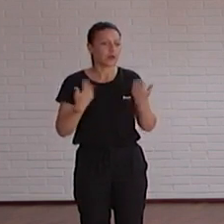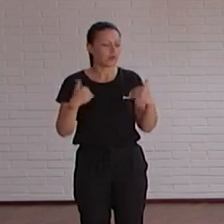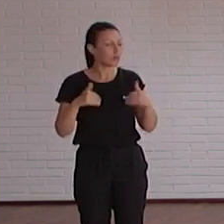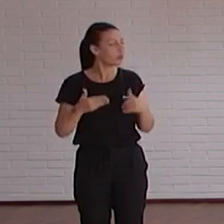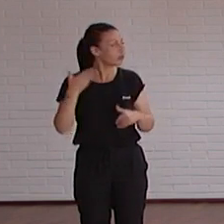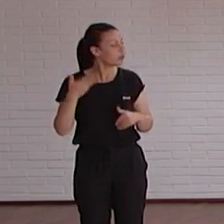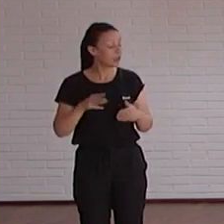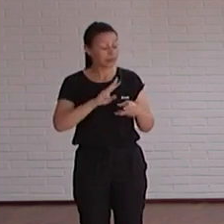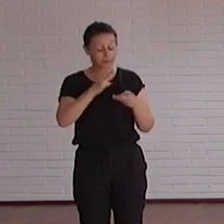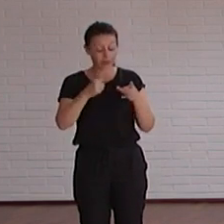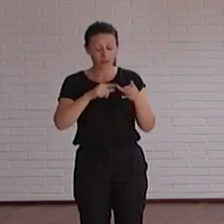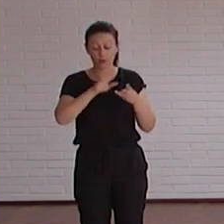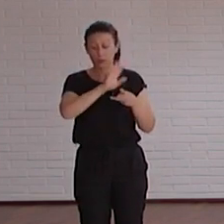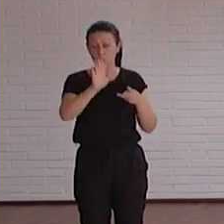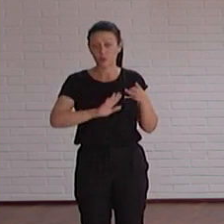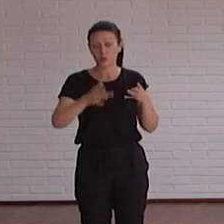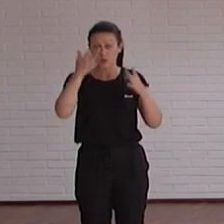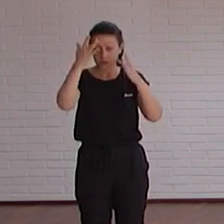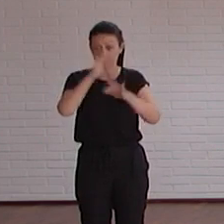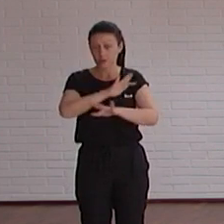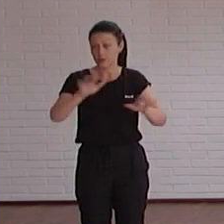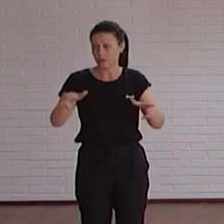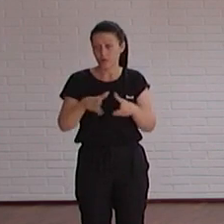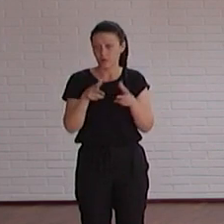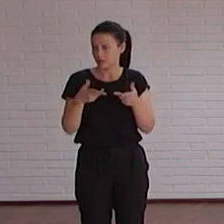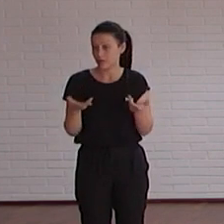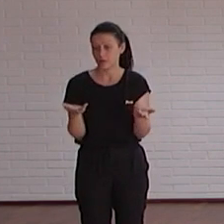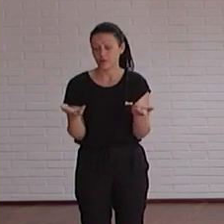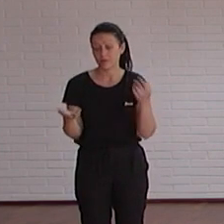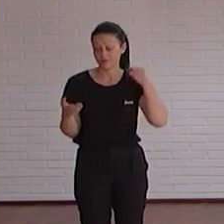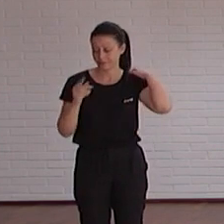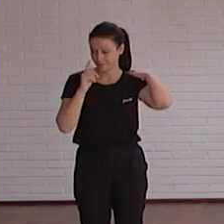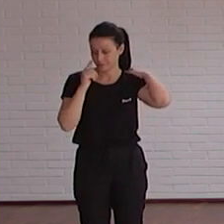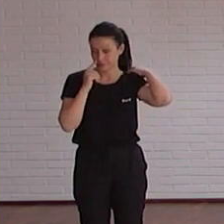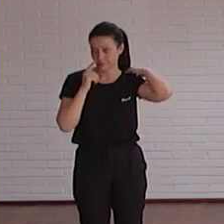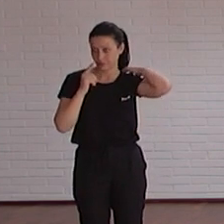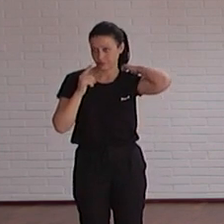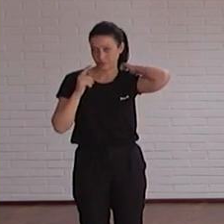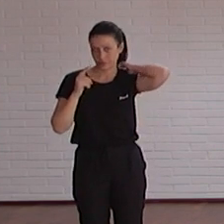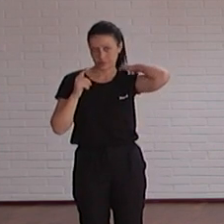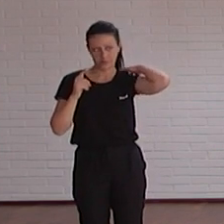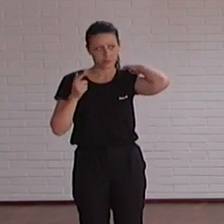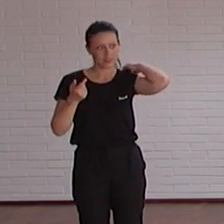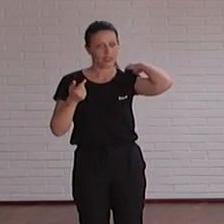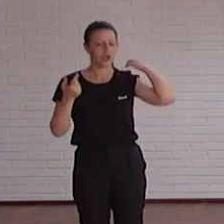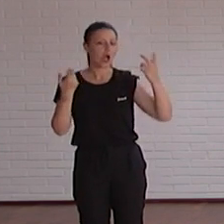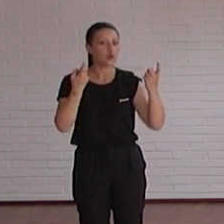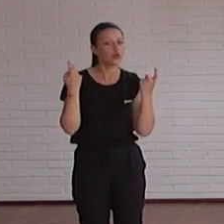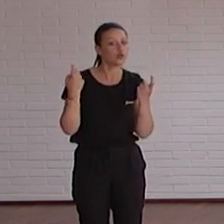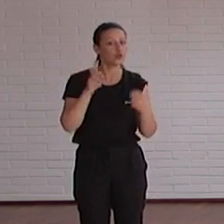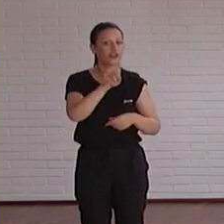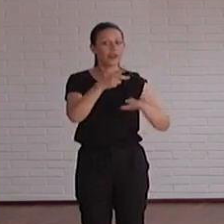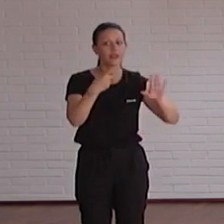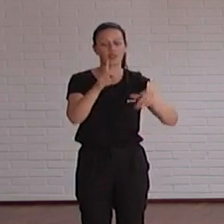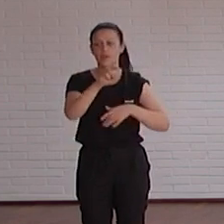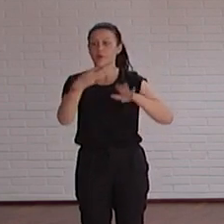y ya como tercer punto para mí sería la sensibilización de la sociedad porque daros cuenta de que aquí no solo somos no hay alumnos de 18 o 17 años